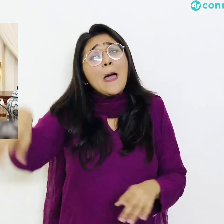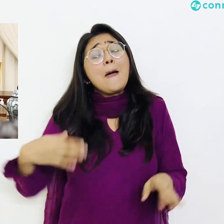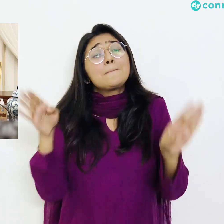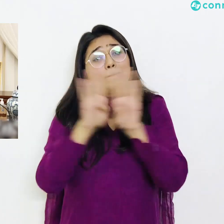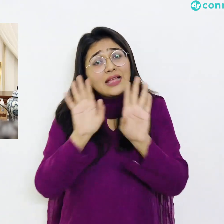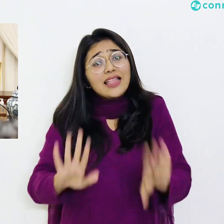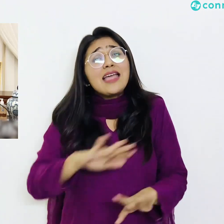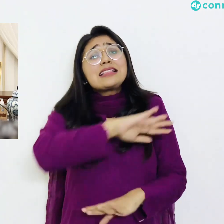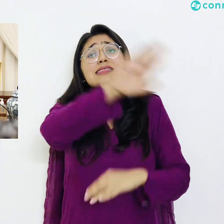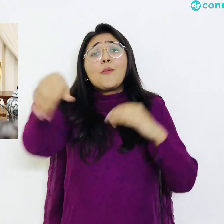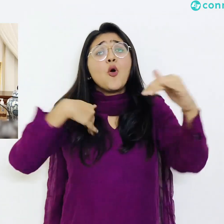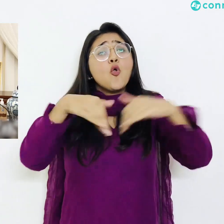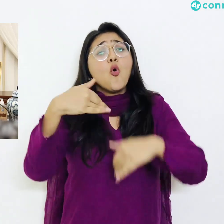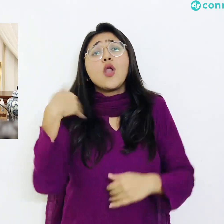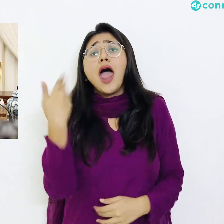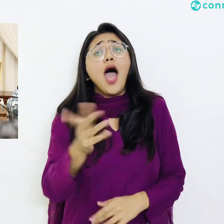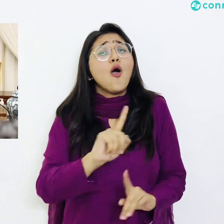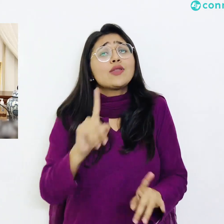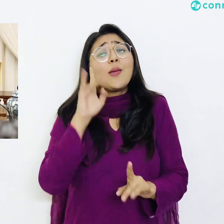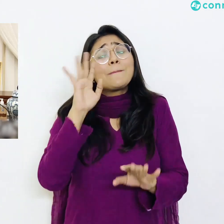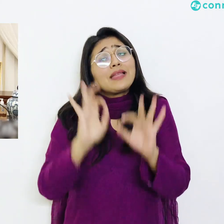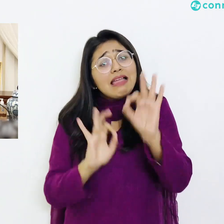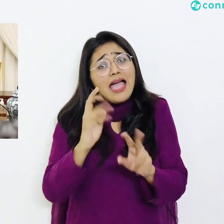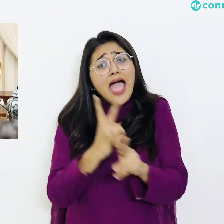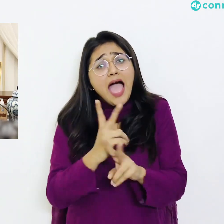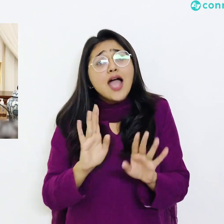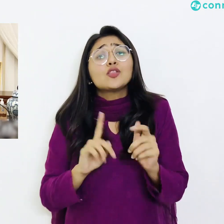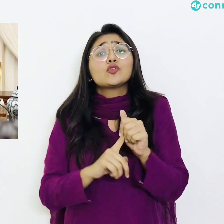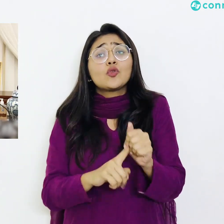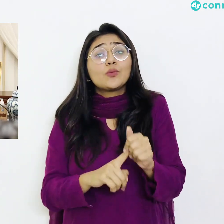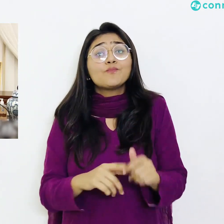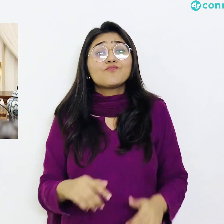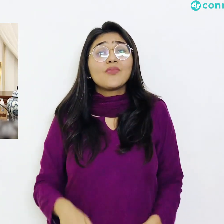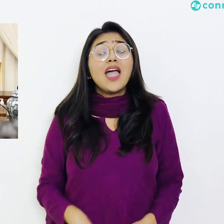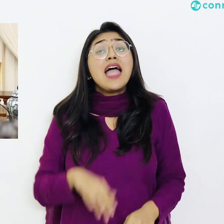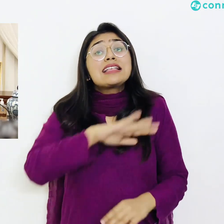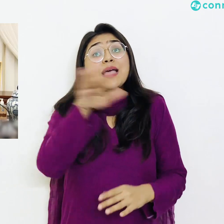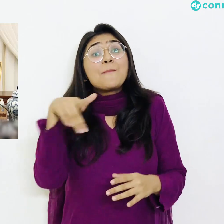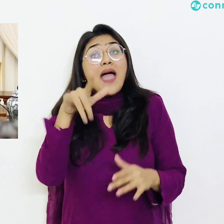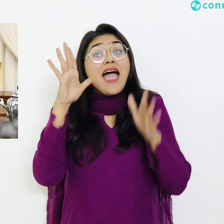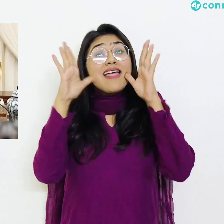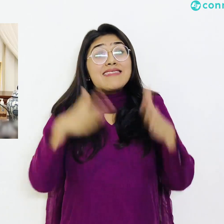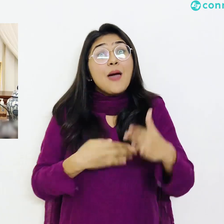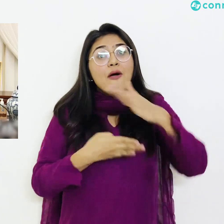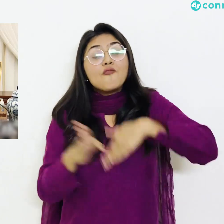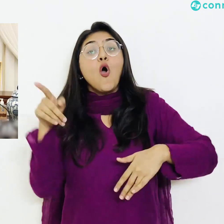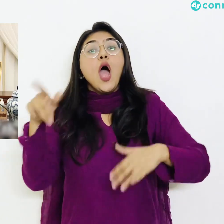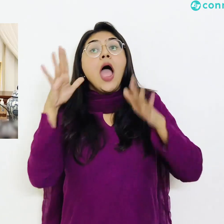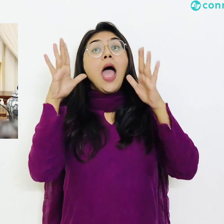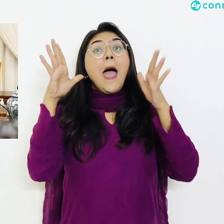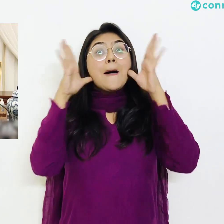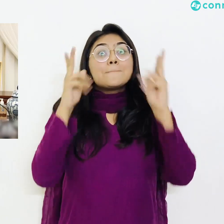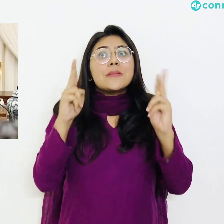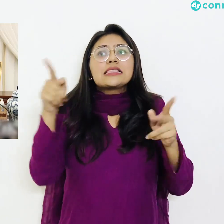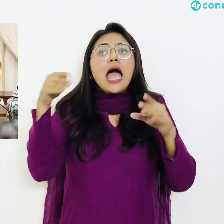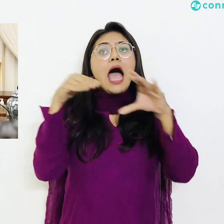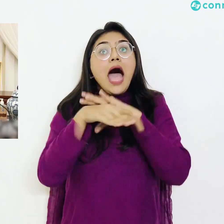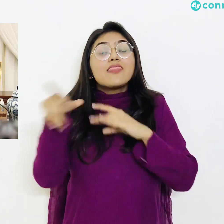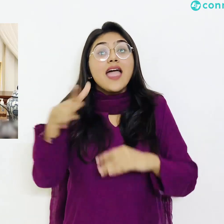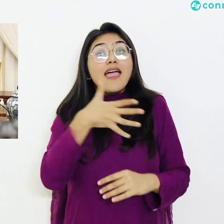روڑوں پہ نہ نکلیں مساجد میں مزان بھی ہوگی اور جو متین لوگ ہیں جو ہم پہلے کہہ چکے ہیں تین